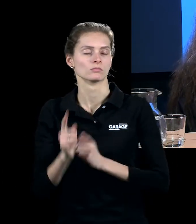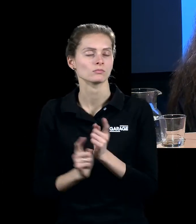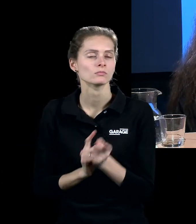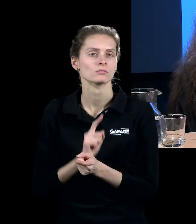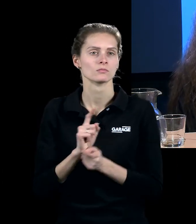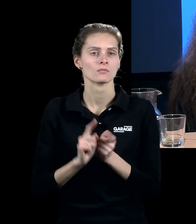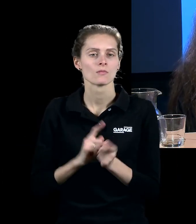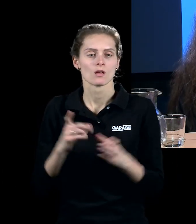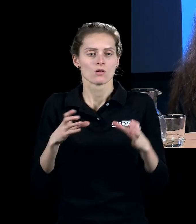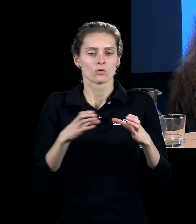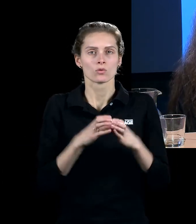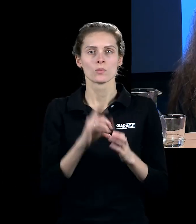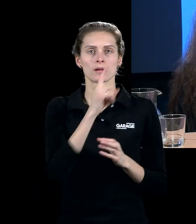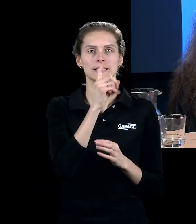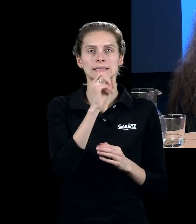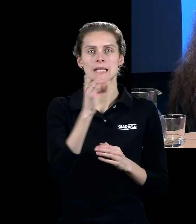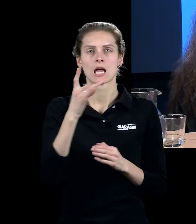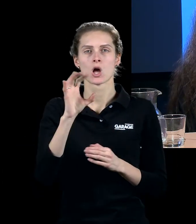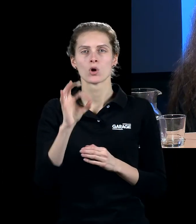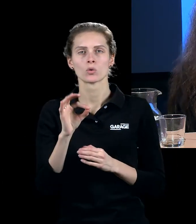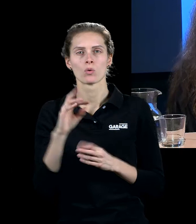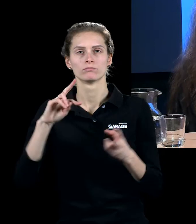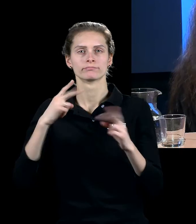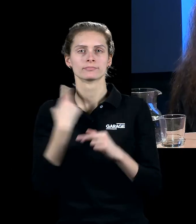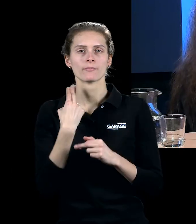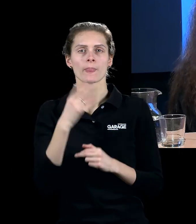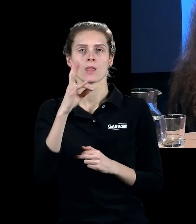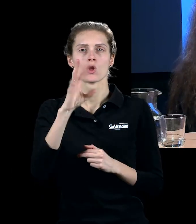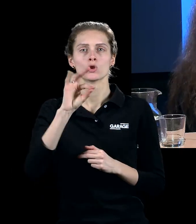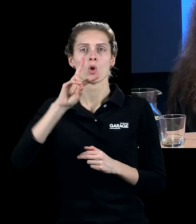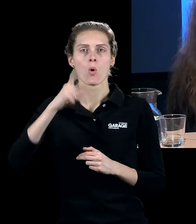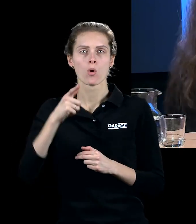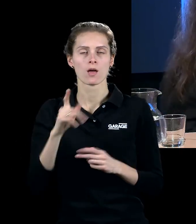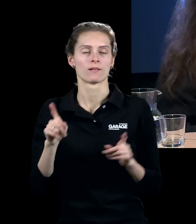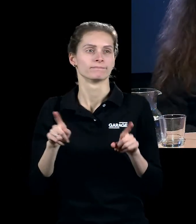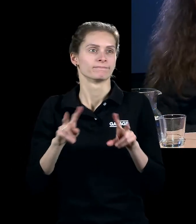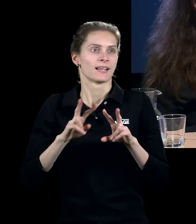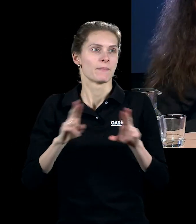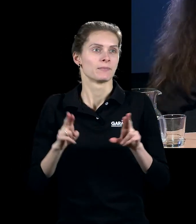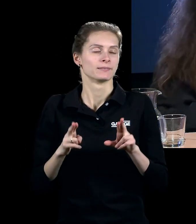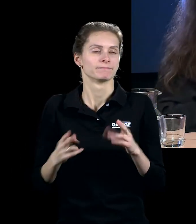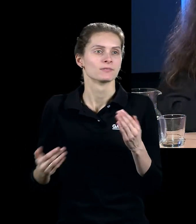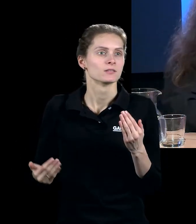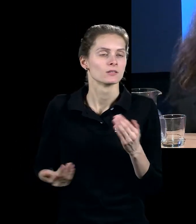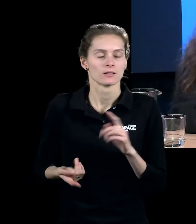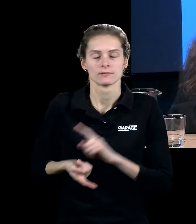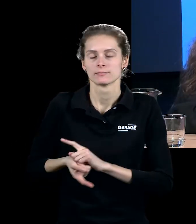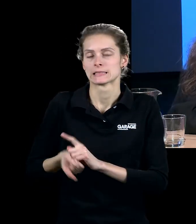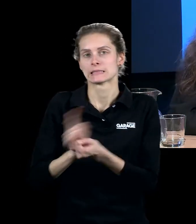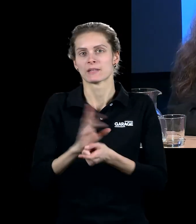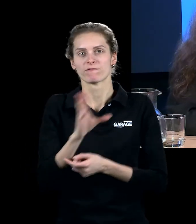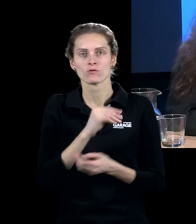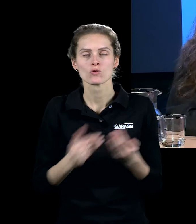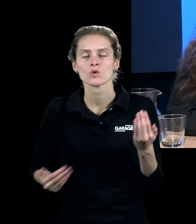группы «Зеро», почему название «Зеро», почему «Ноль»? Да, это обнулить счет, это вернуться к нулю, это начать все сначала. И